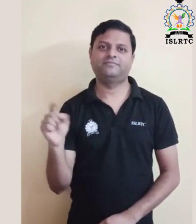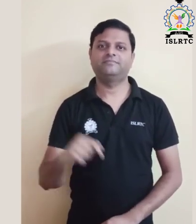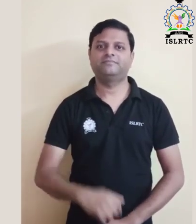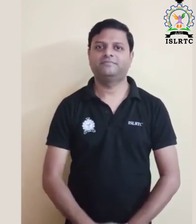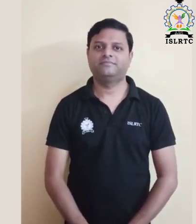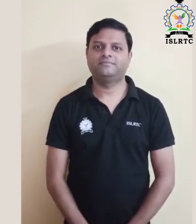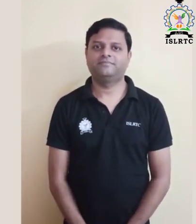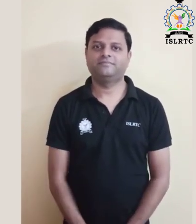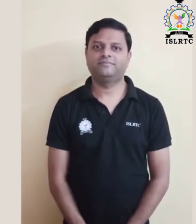इमेल करने के लिए